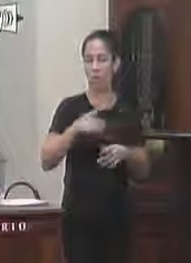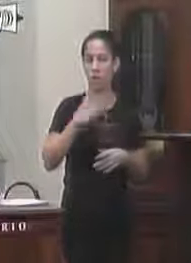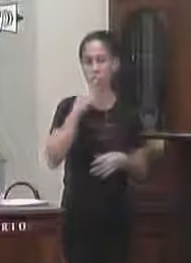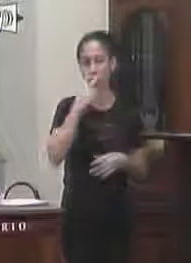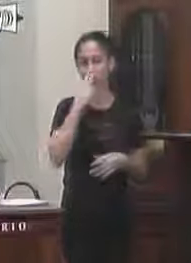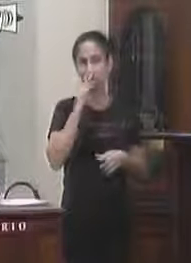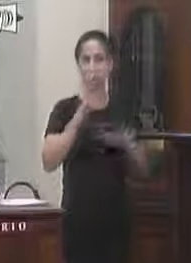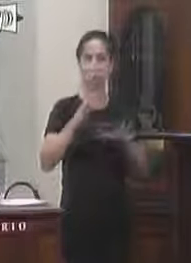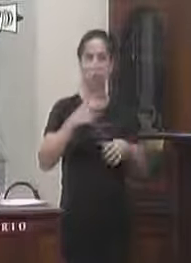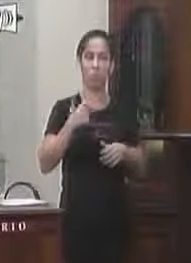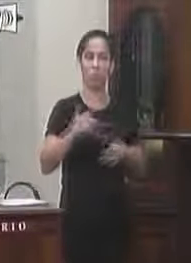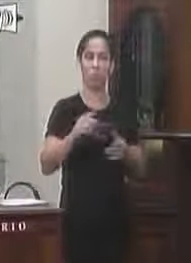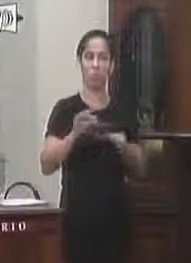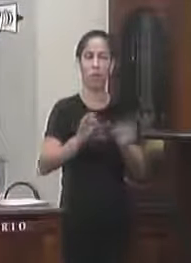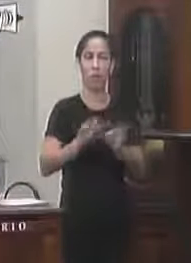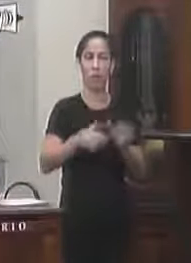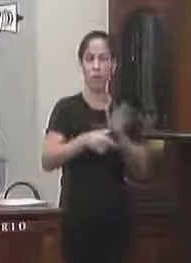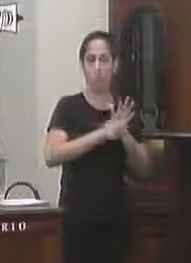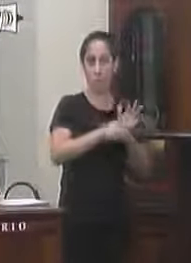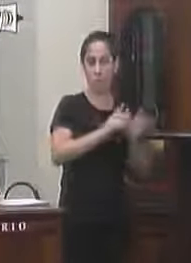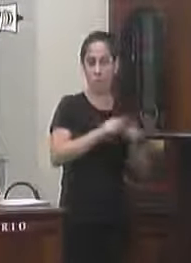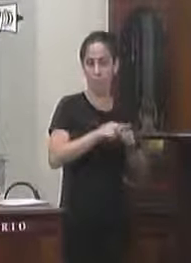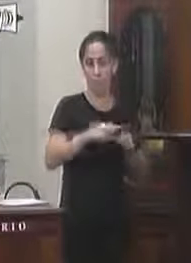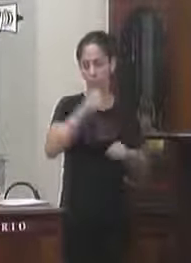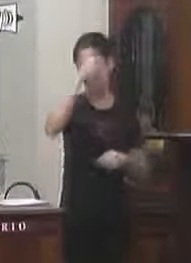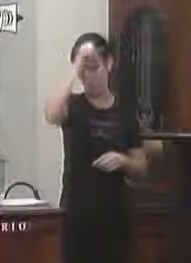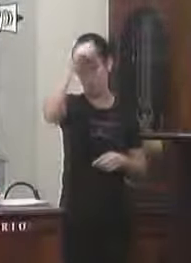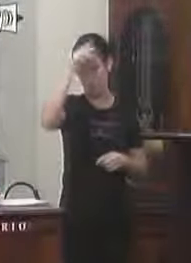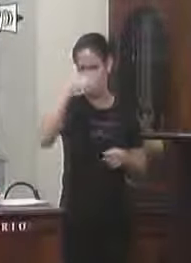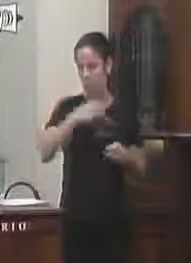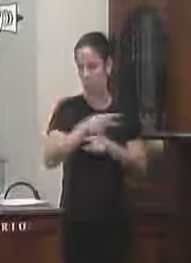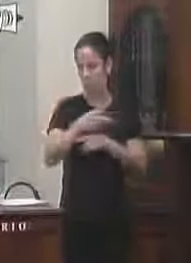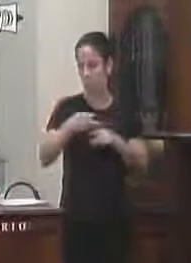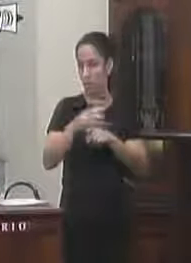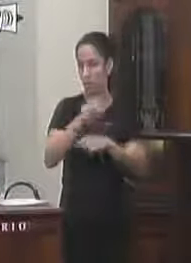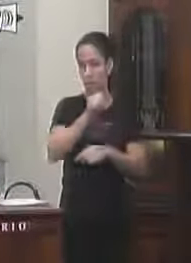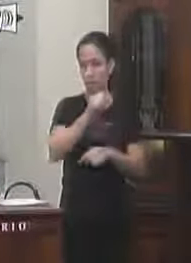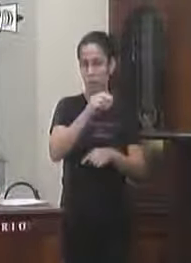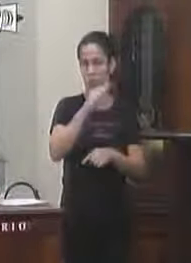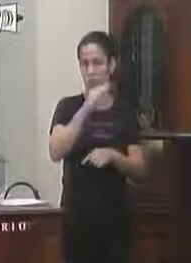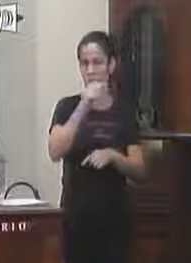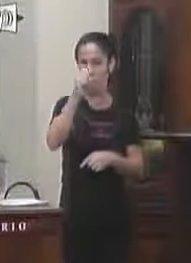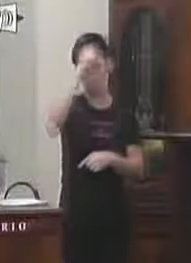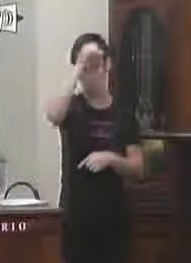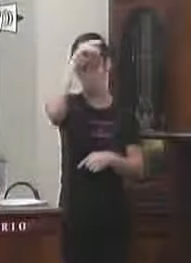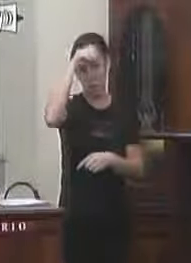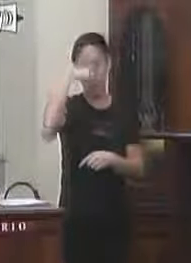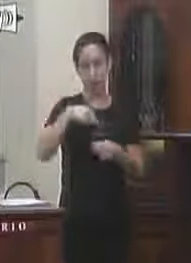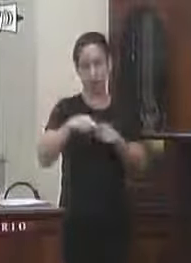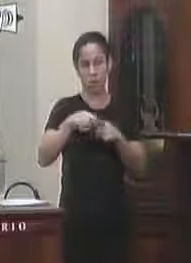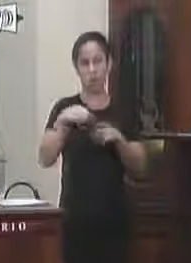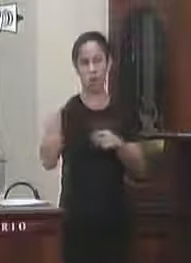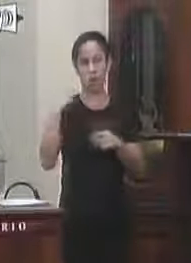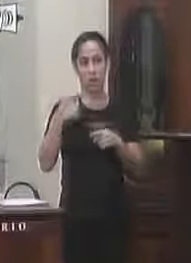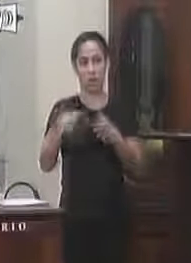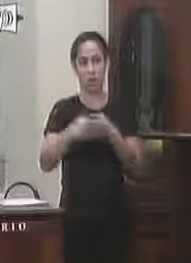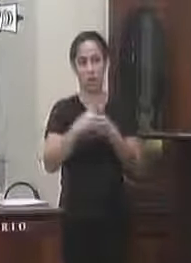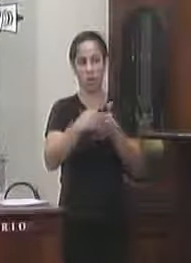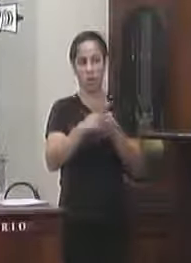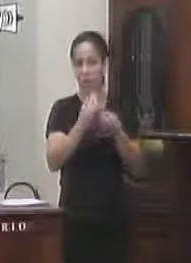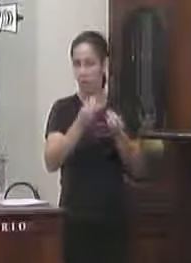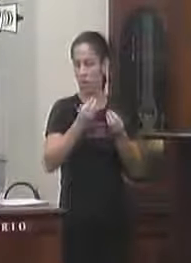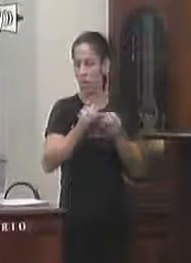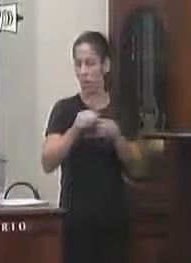não cumprimento do que fora programado os munícipes estão procurando a subprefeitura a este vereador com essas reclamações e questionamento